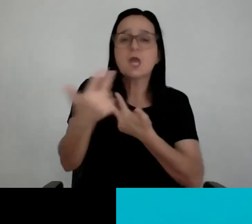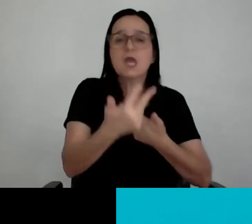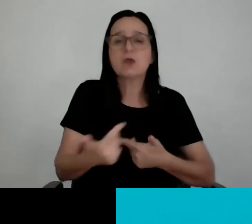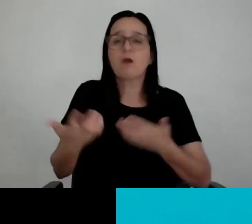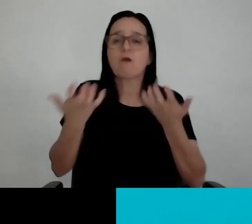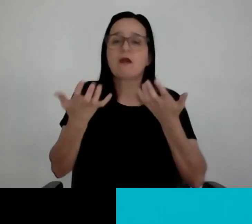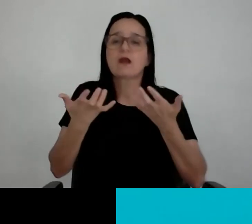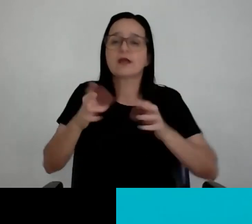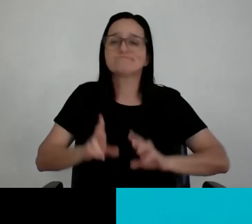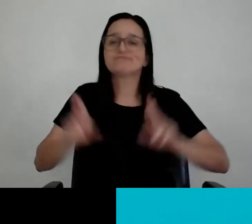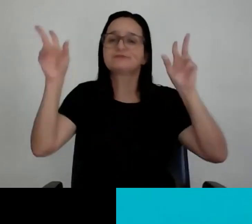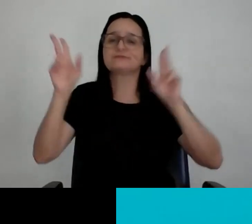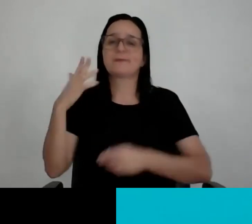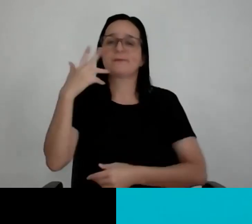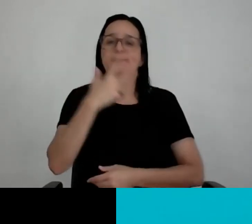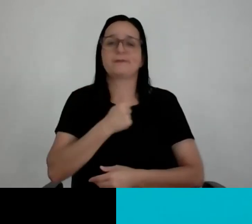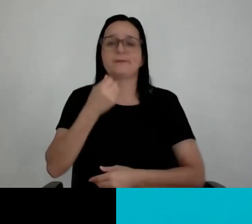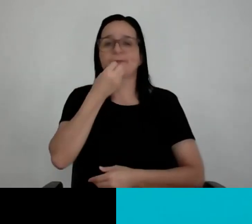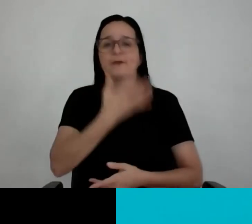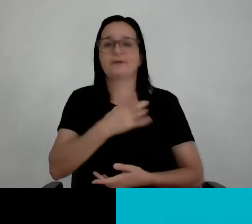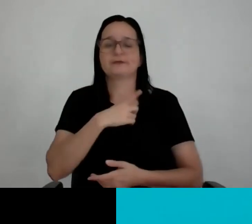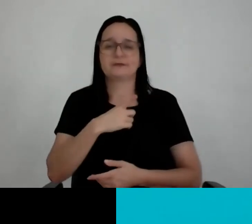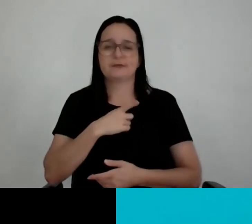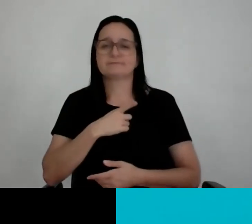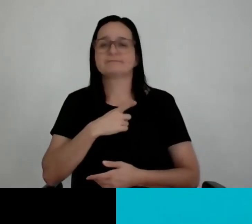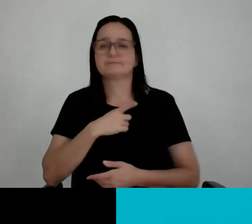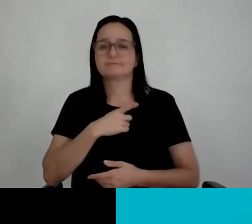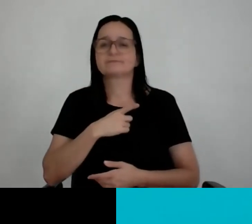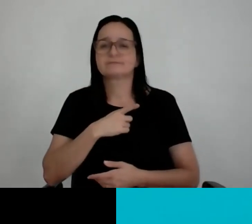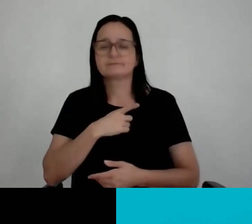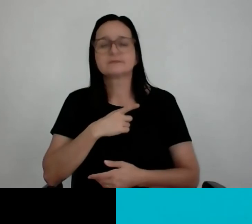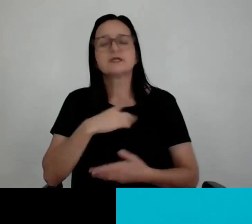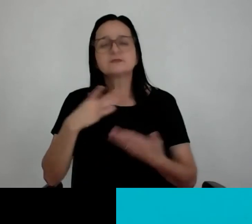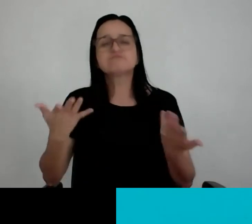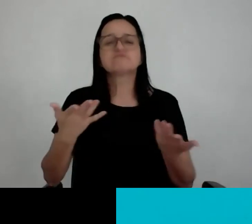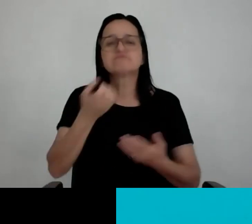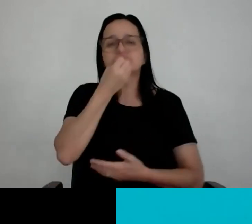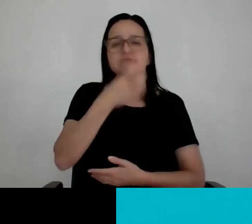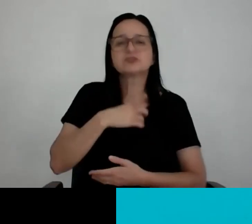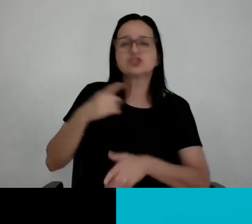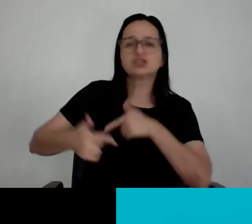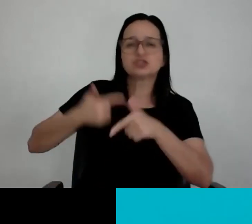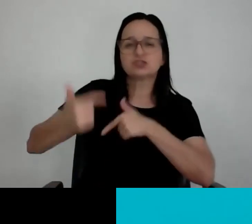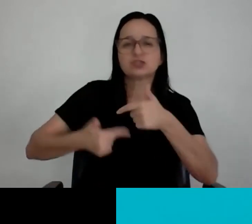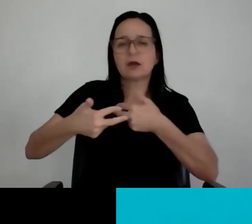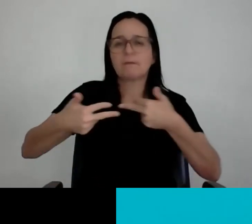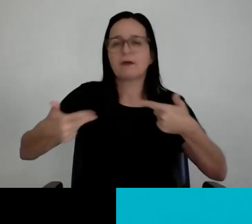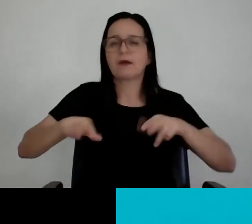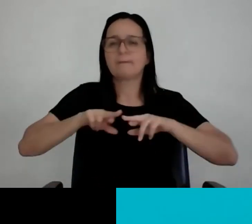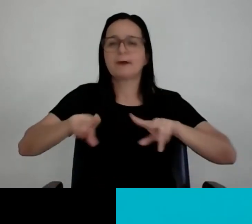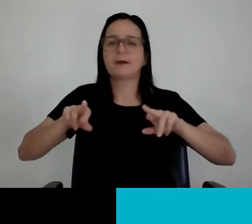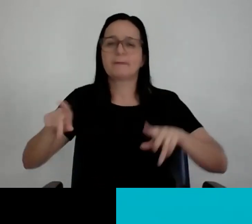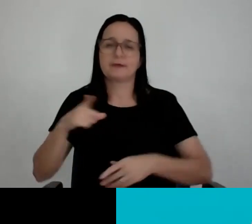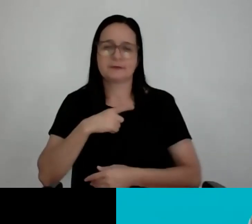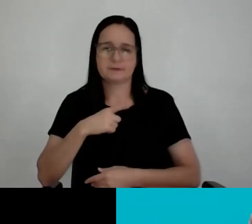realmente bom. Agora, fazer o Rock Rio é muito bom, muito divertido. Tem um peso de... Existe uma pressão muito grande,